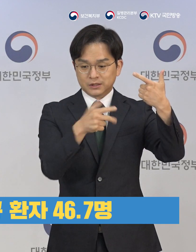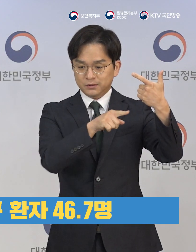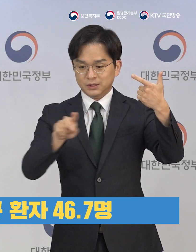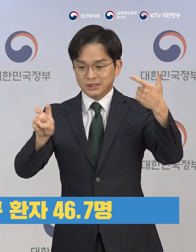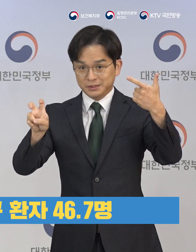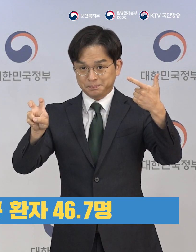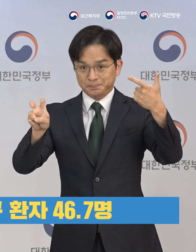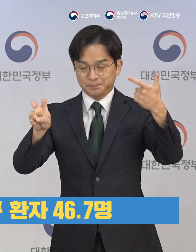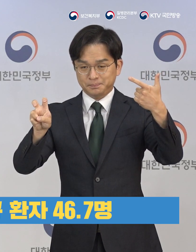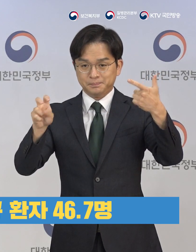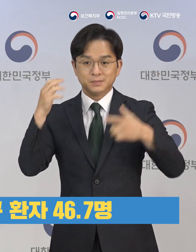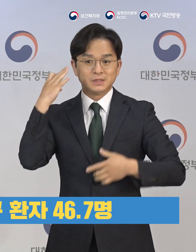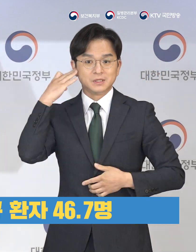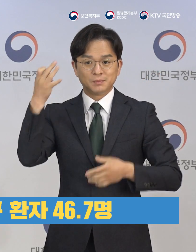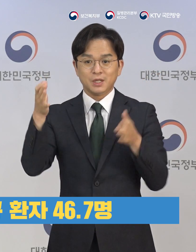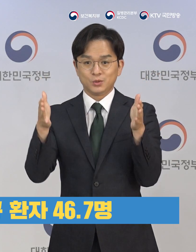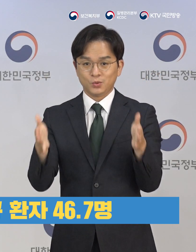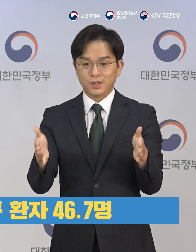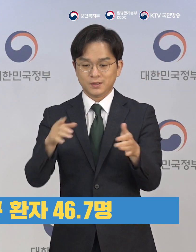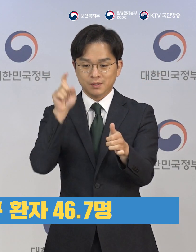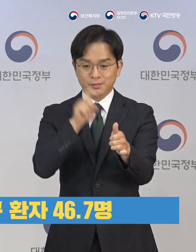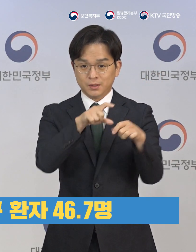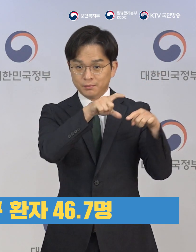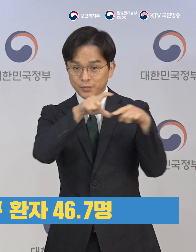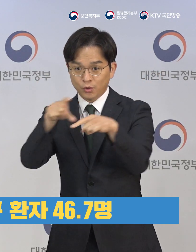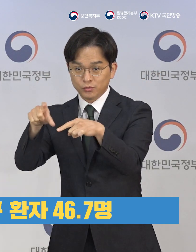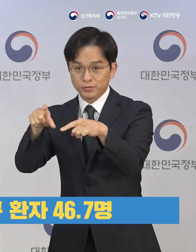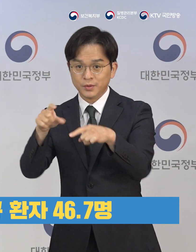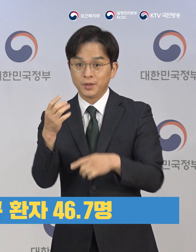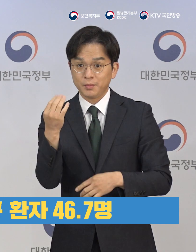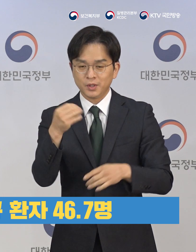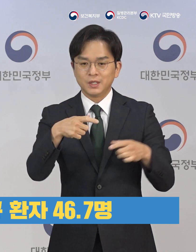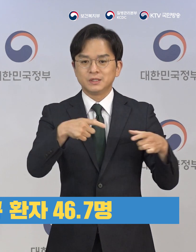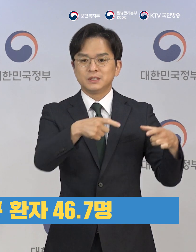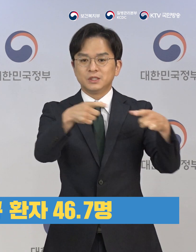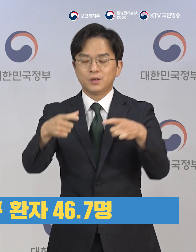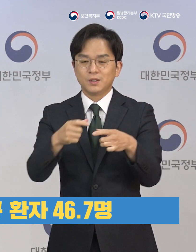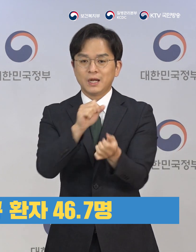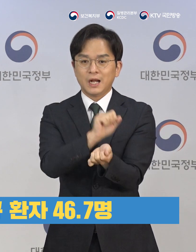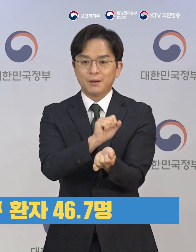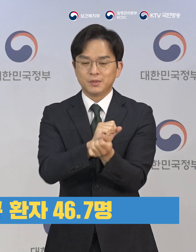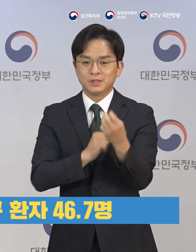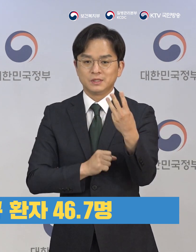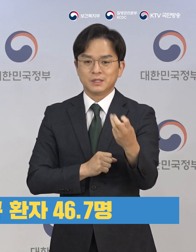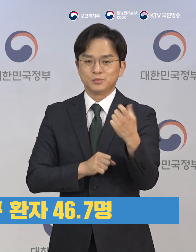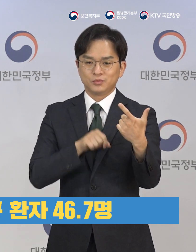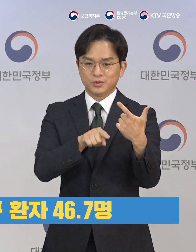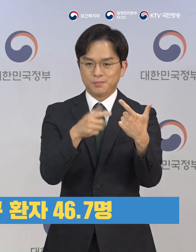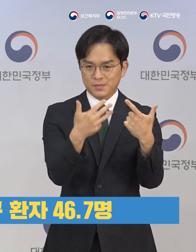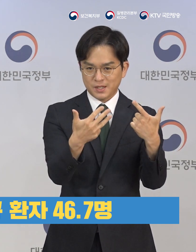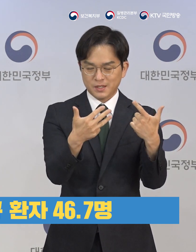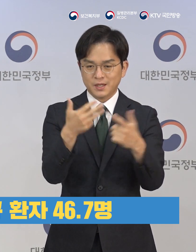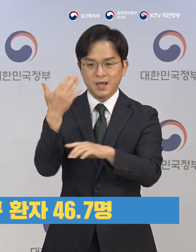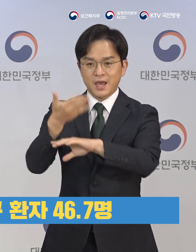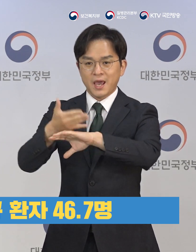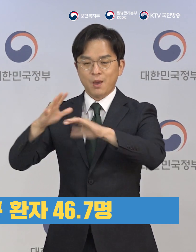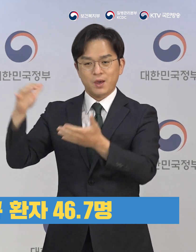지난 6월 7일부터 6월 20일까지 2주간 1일 평균 신규 환자는